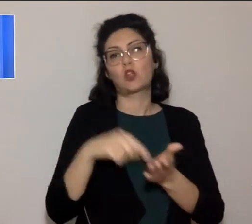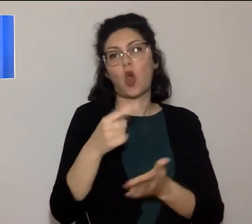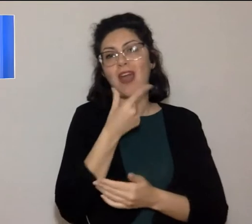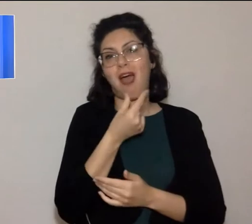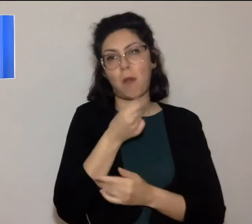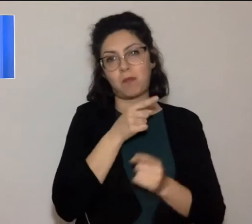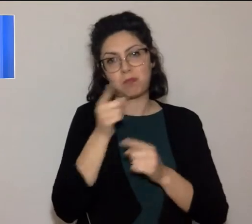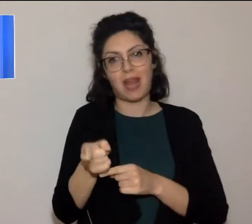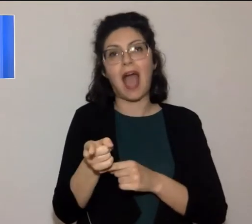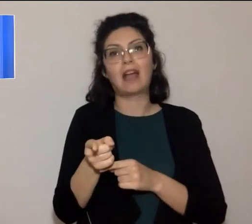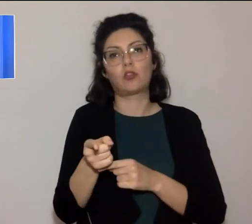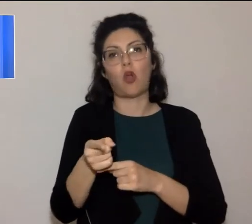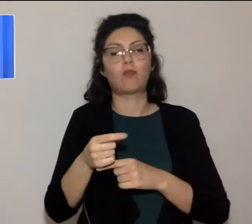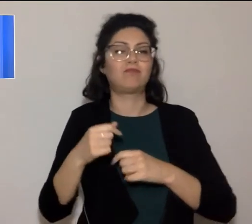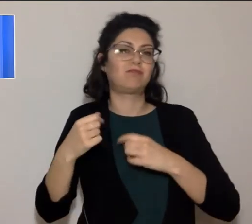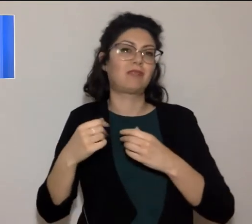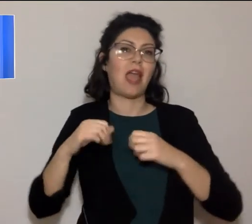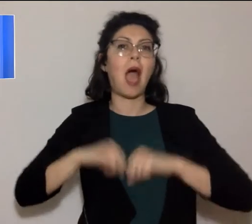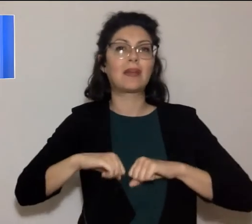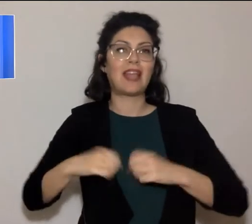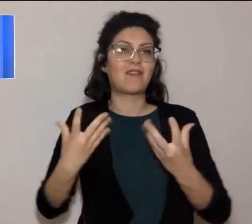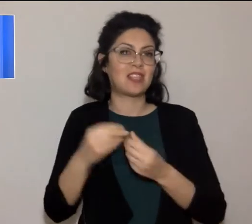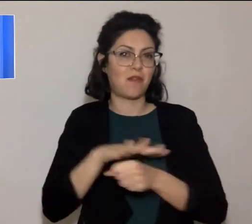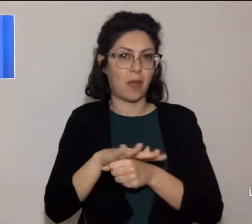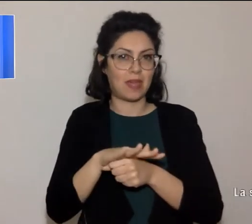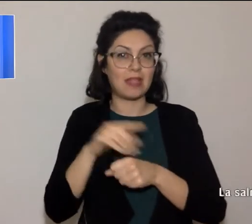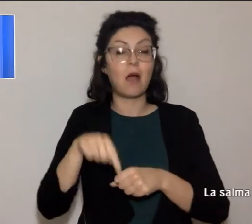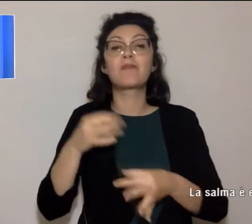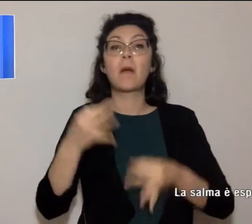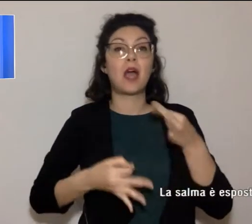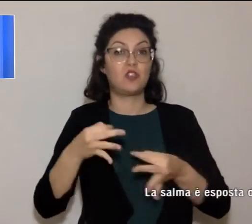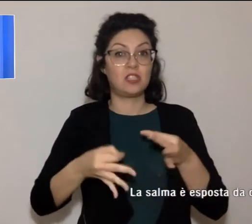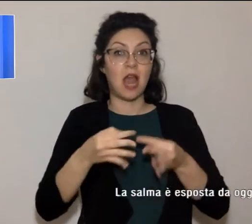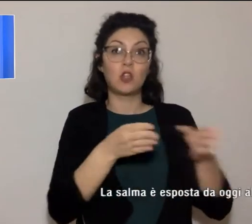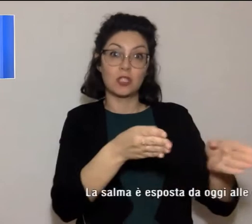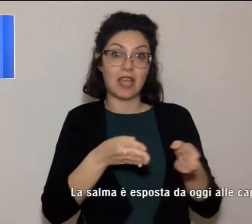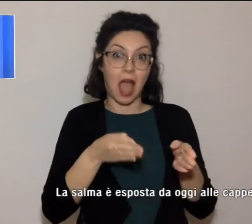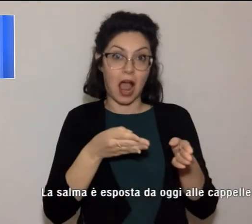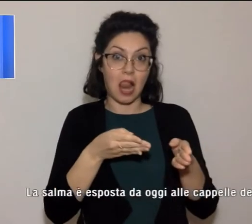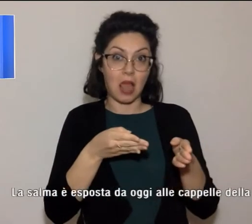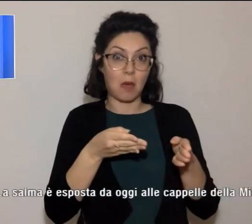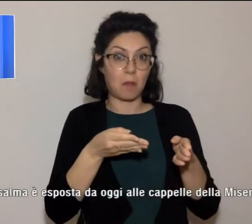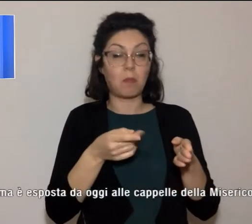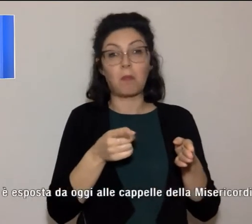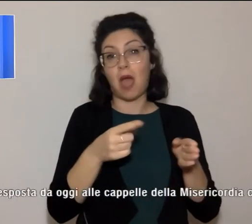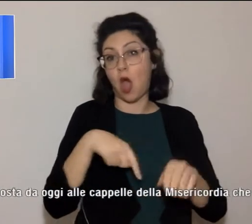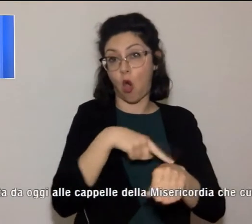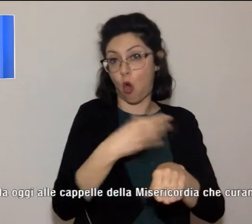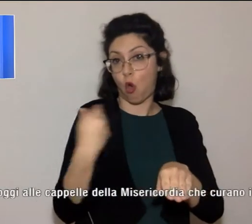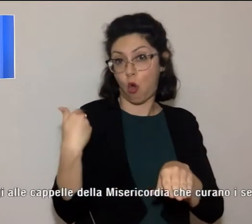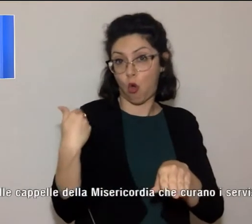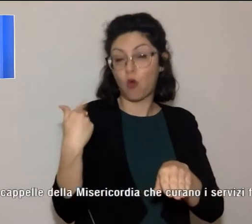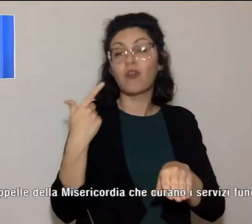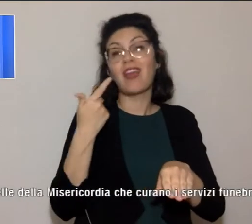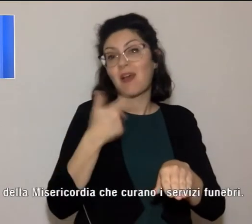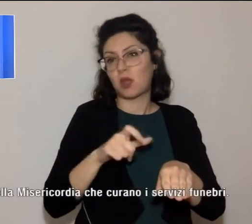la sua famiglia. Il magistrato ha liberato la salma solo nelle scorse ore dopo aver effettuato l